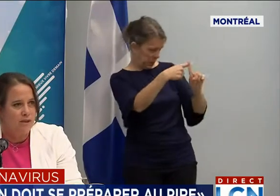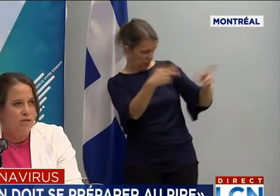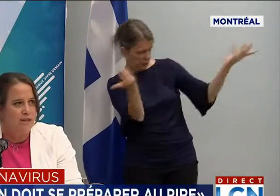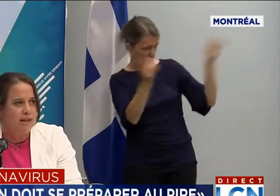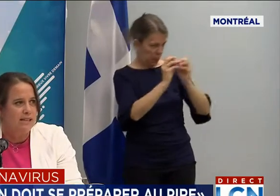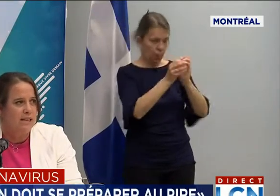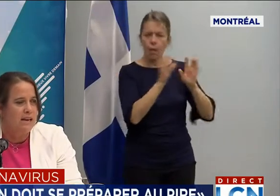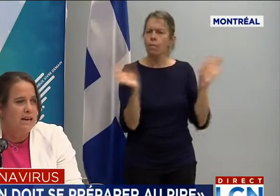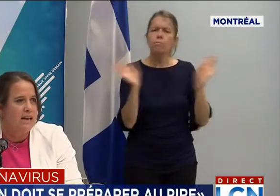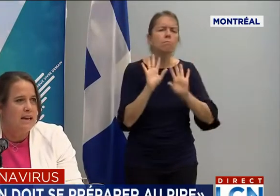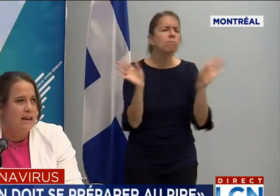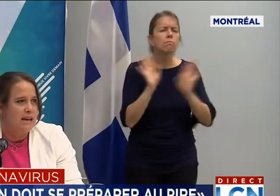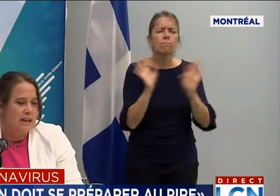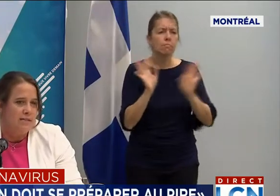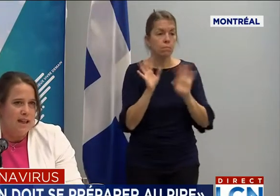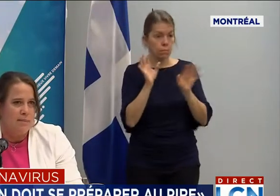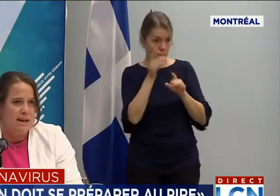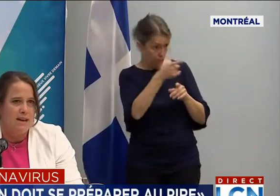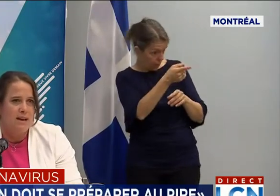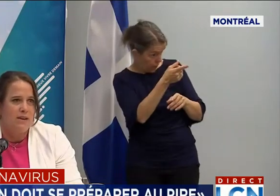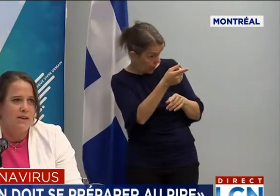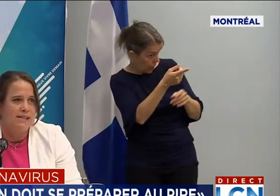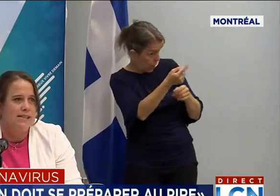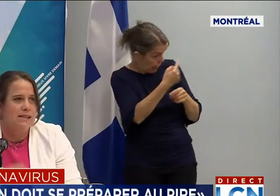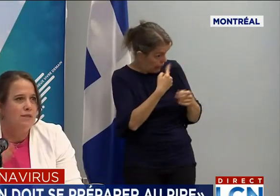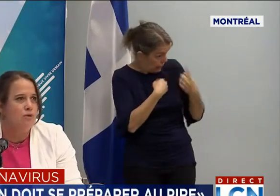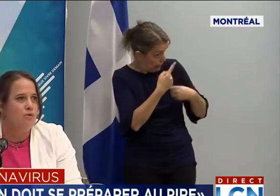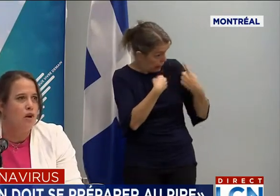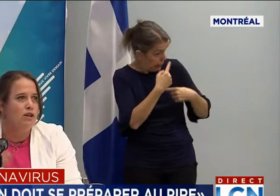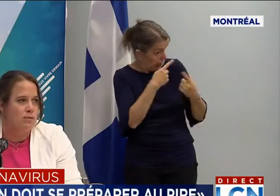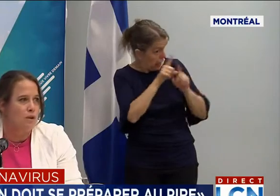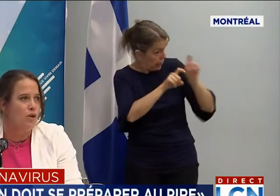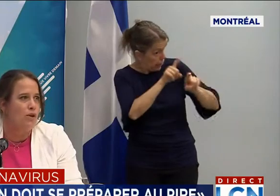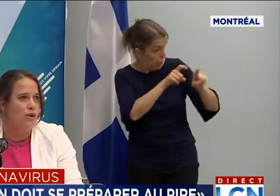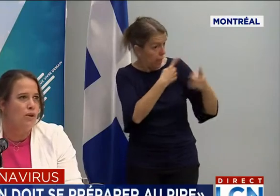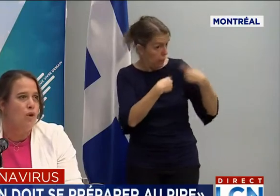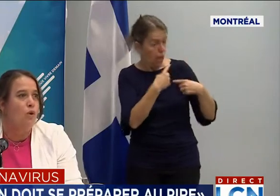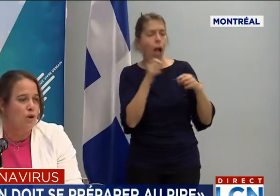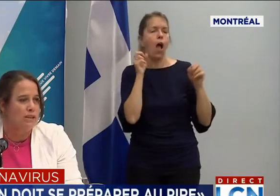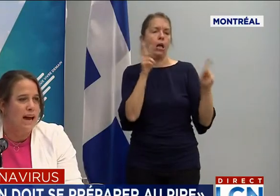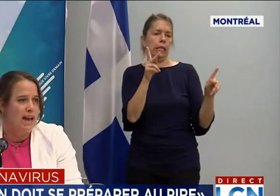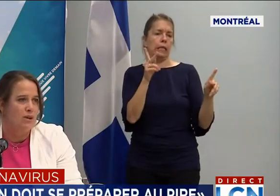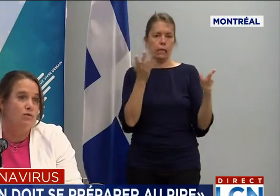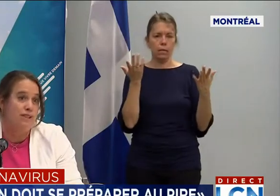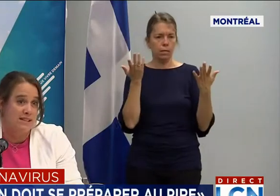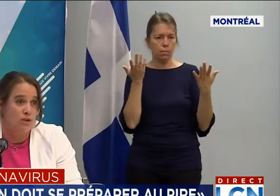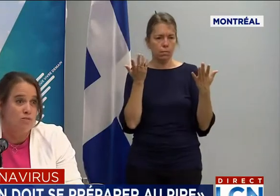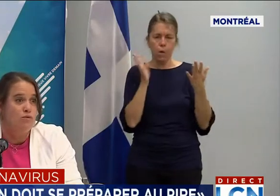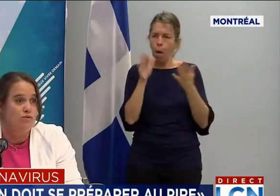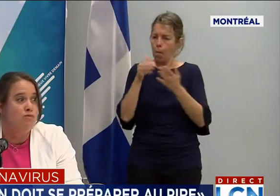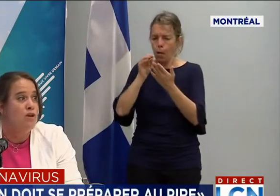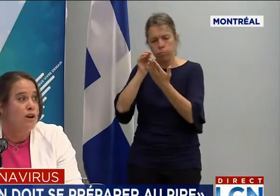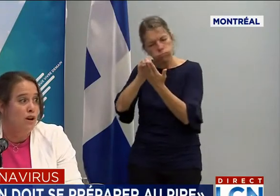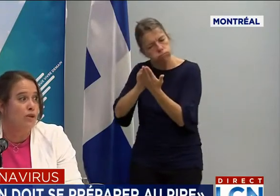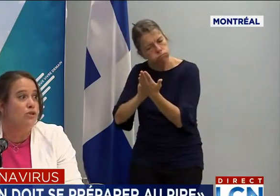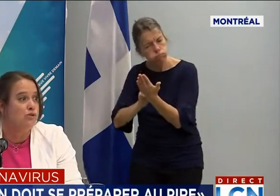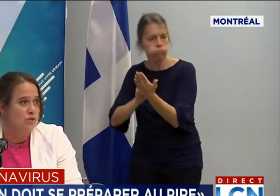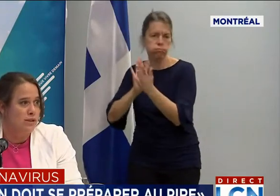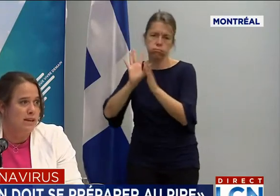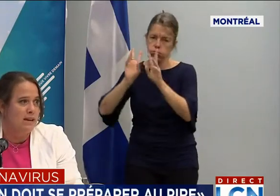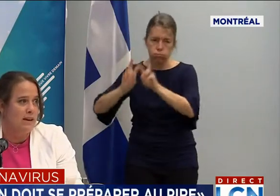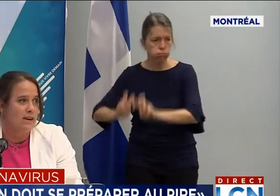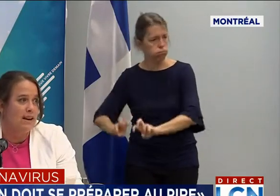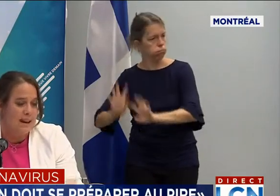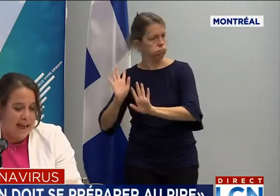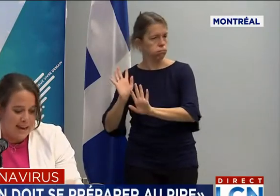-là restent confidentielles et, évidemment, il faut le voir comme, au contraire, une façon pour vous de